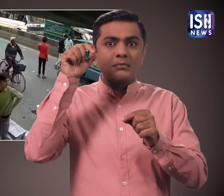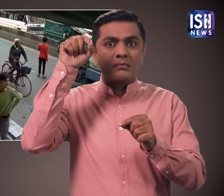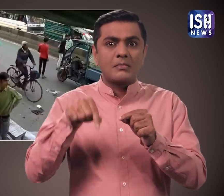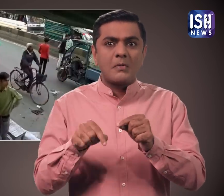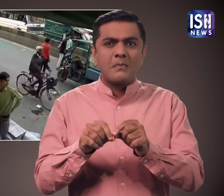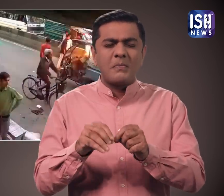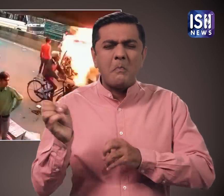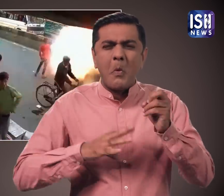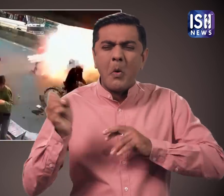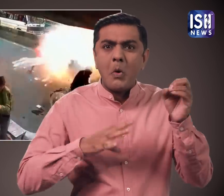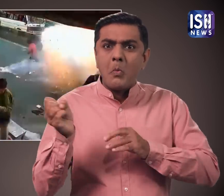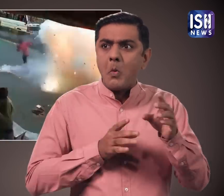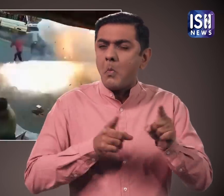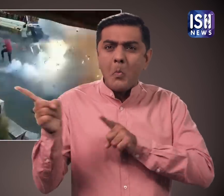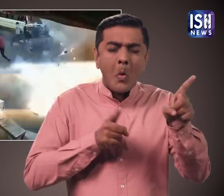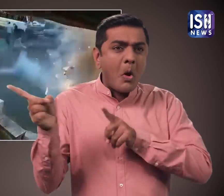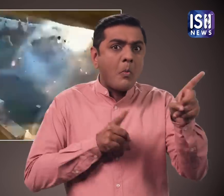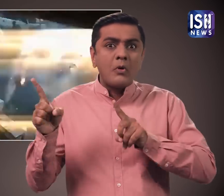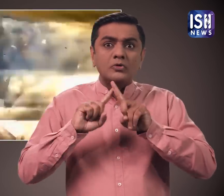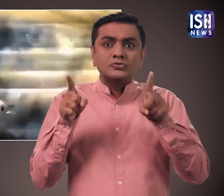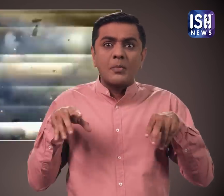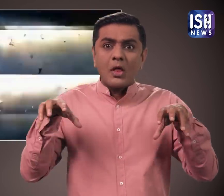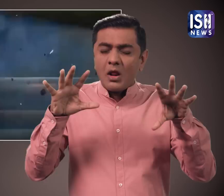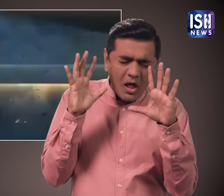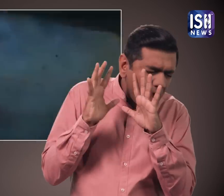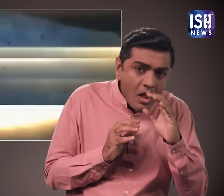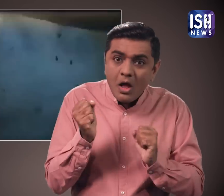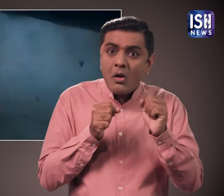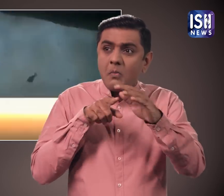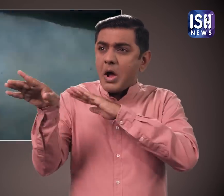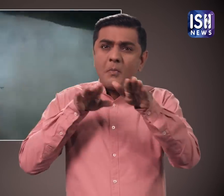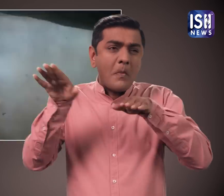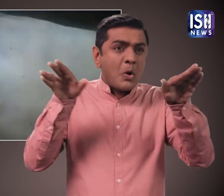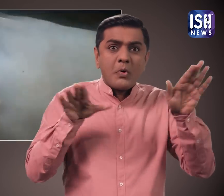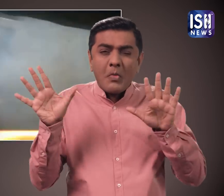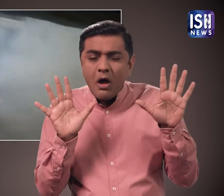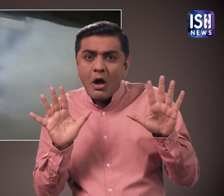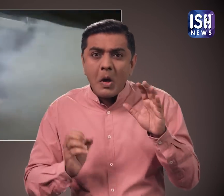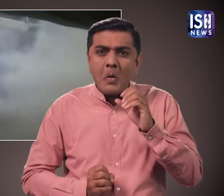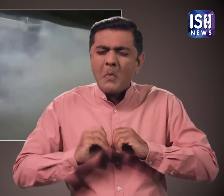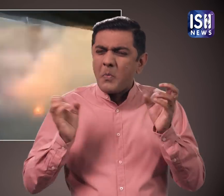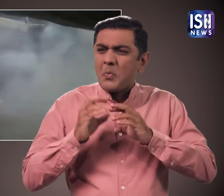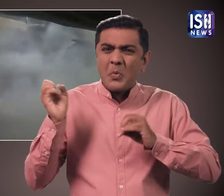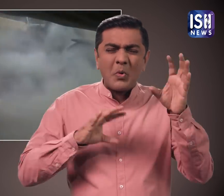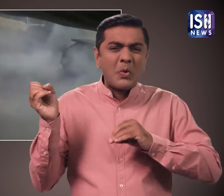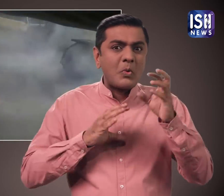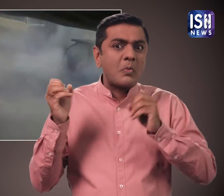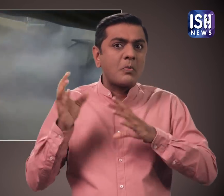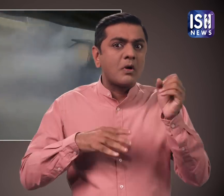एक धमाका हुआ और पटाके बे-तरदिप धंग से उड़ते नज़र आये, लोग दुकानों में गुज़ गये